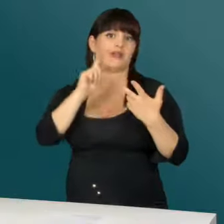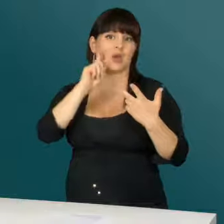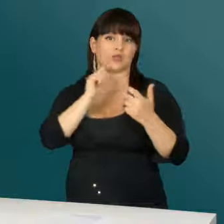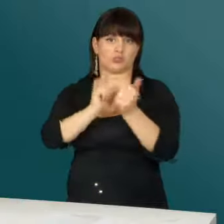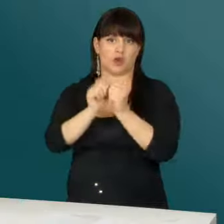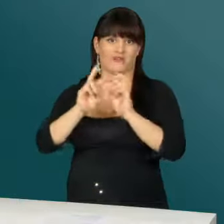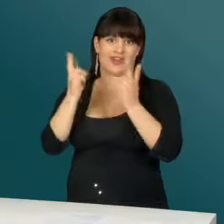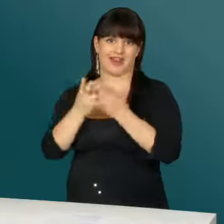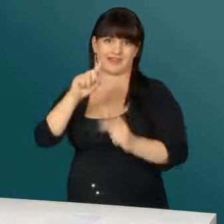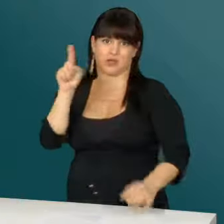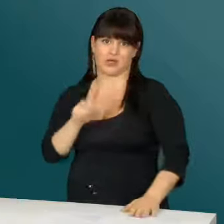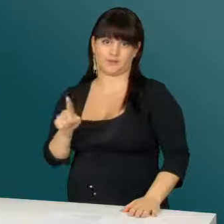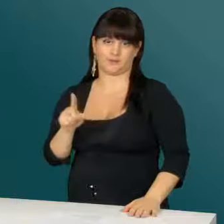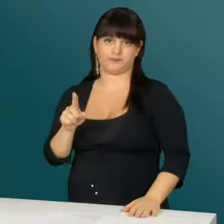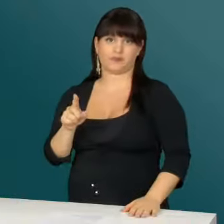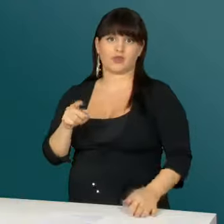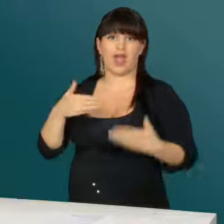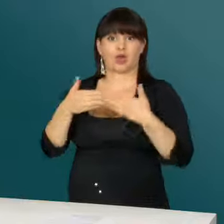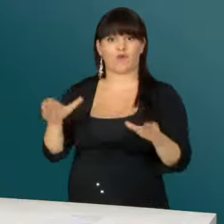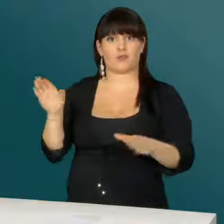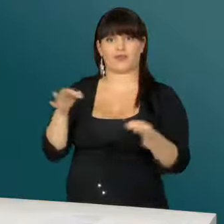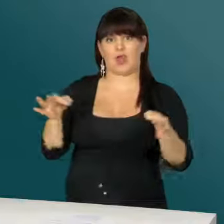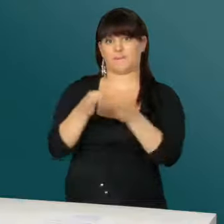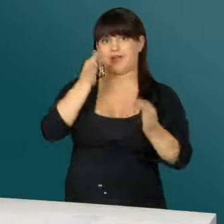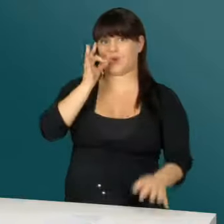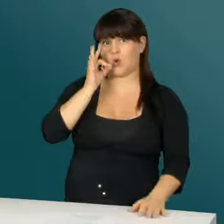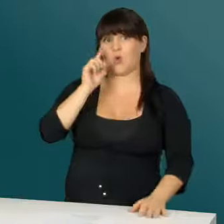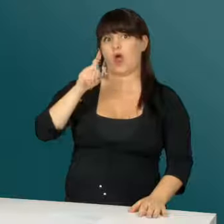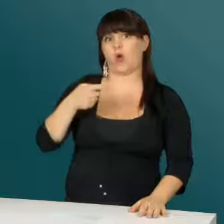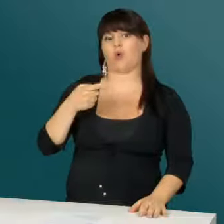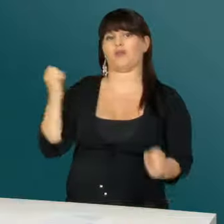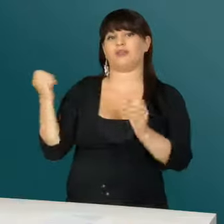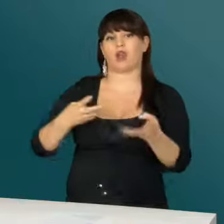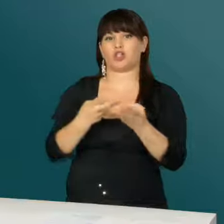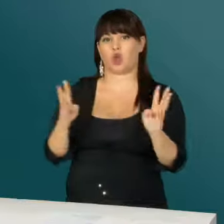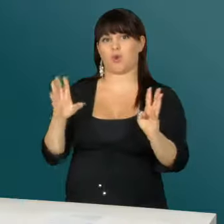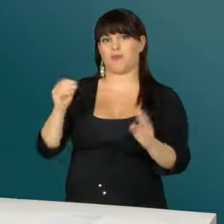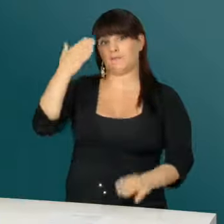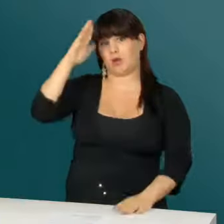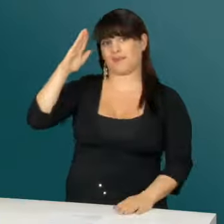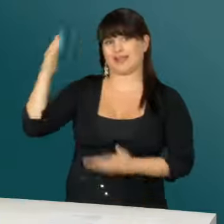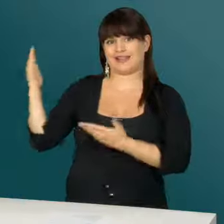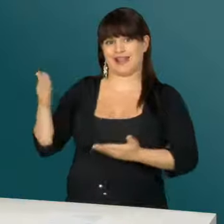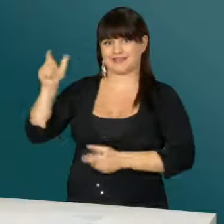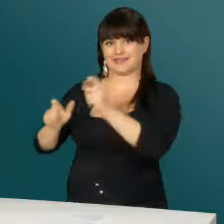Gehörlosen Sportverein Zürich organisiert. Nach der Eröffnung mit Apero findet die Talkshow mit prominenten Gästen statt.